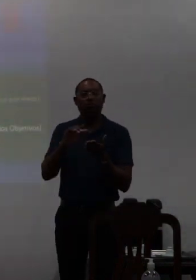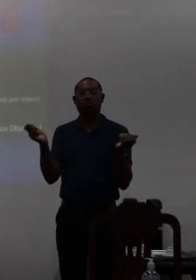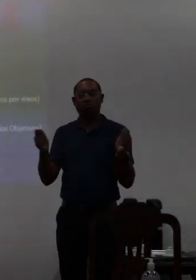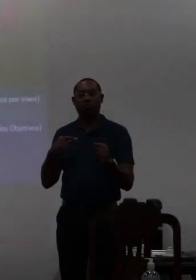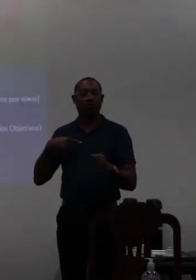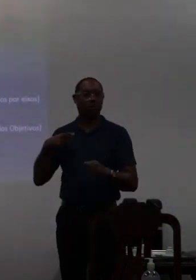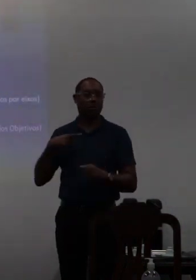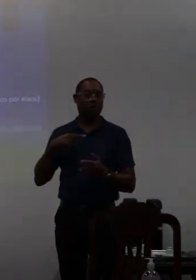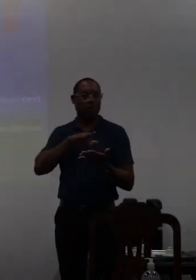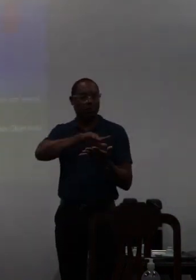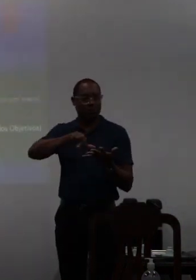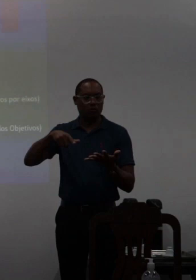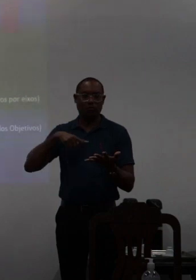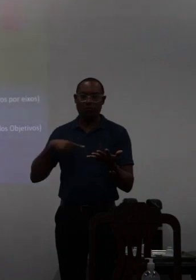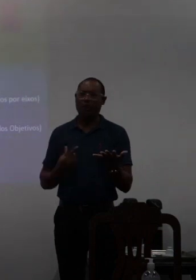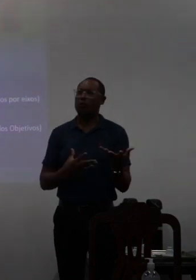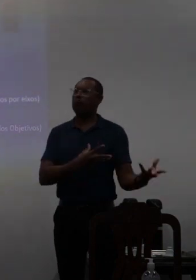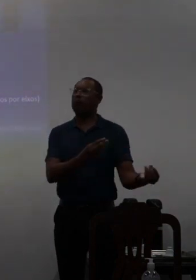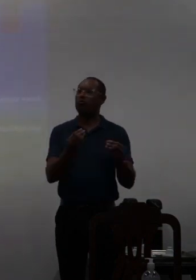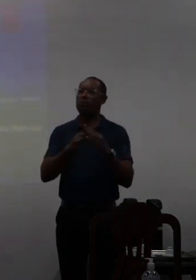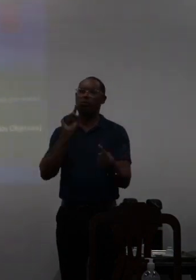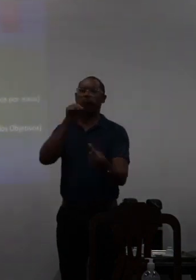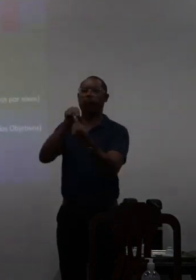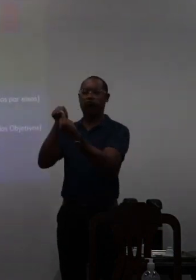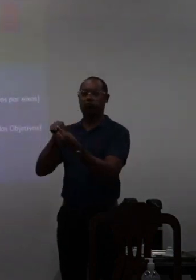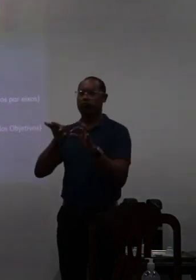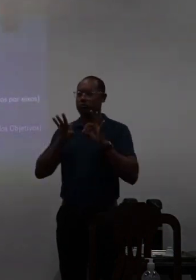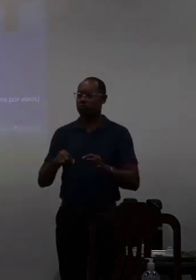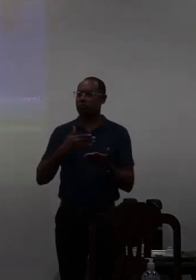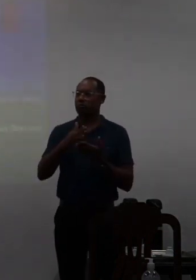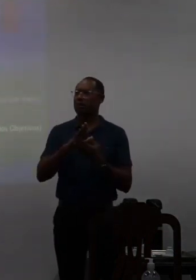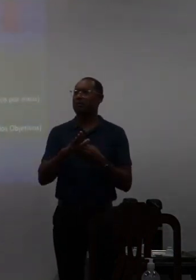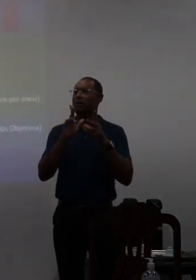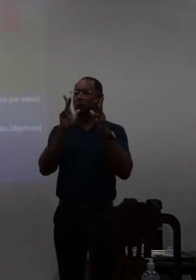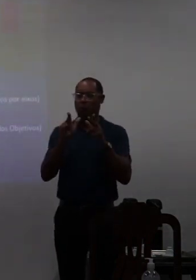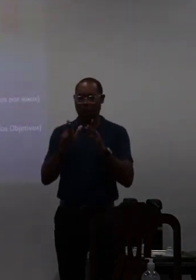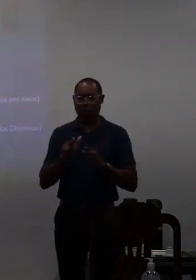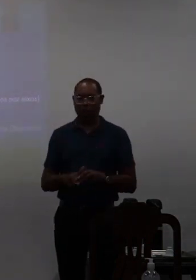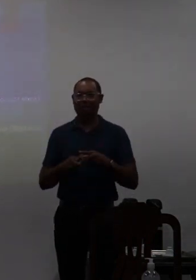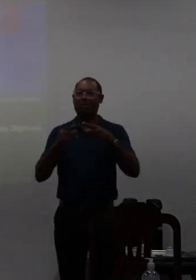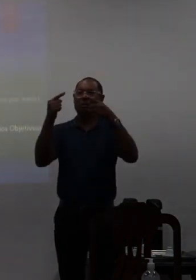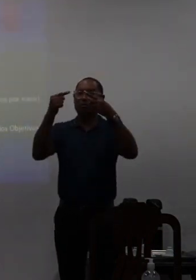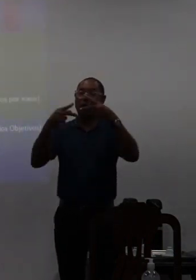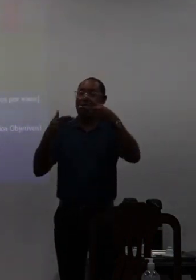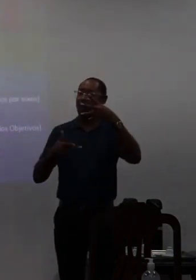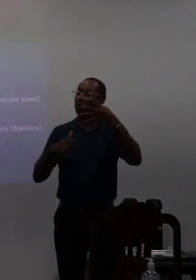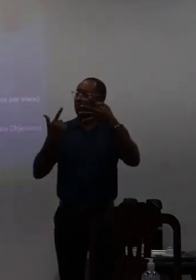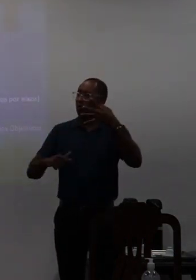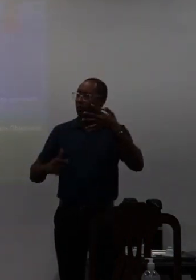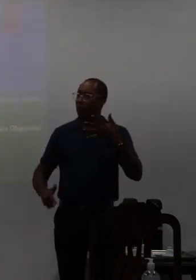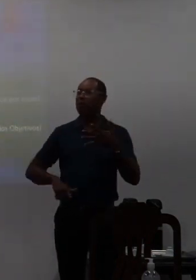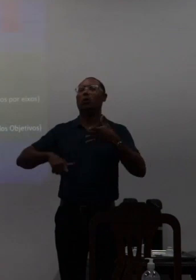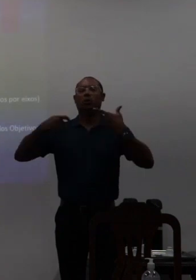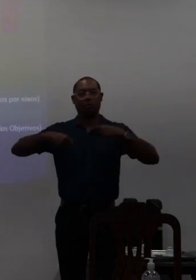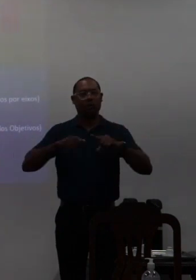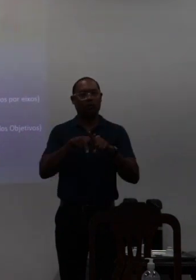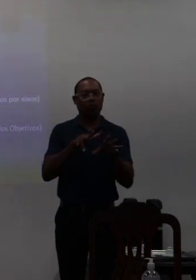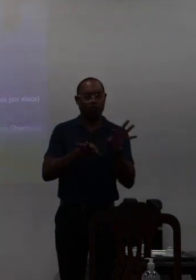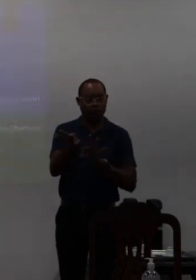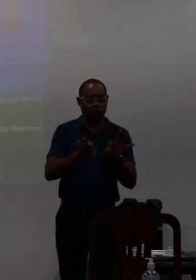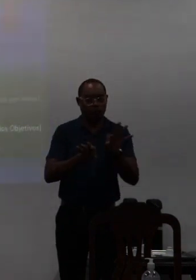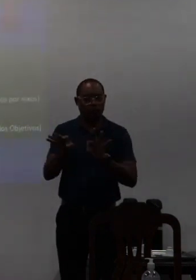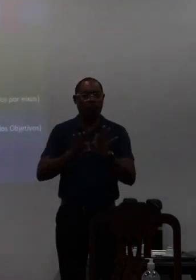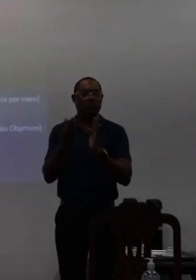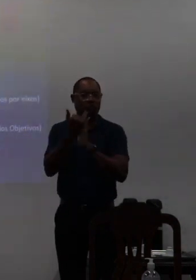existiam muitos objetivos duplicados então assim era necessário que se